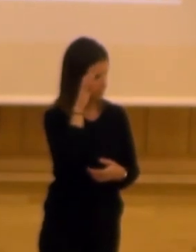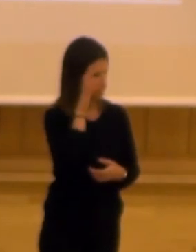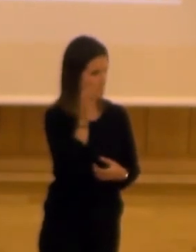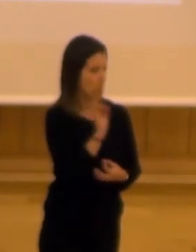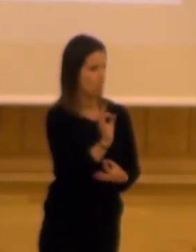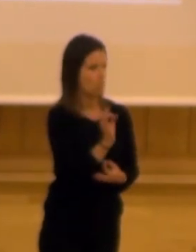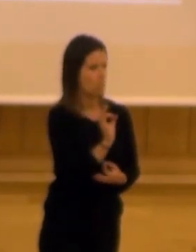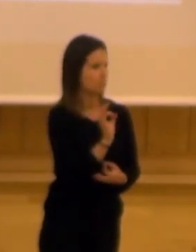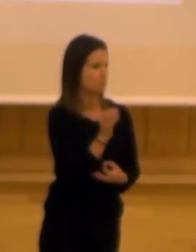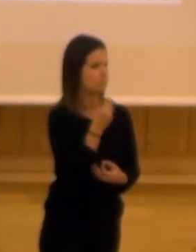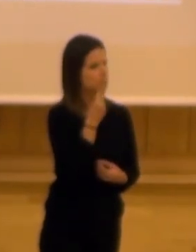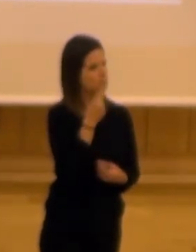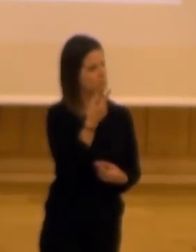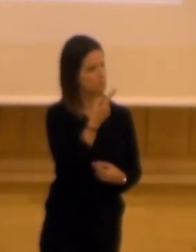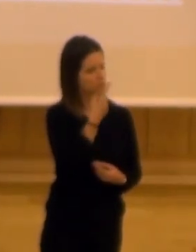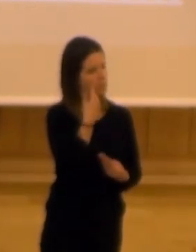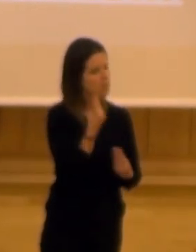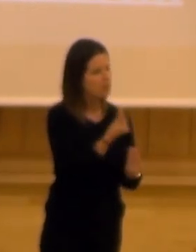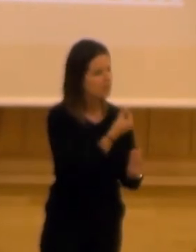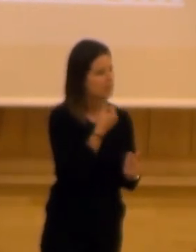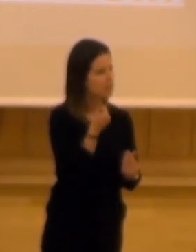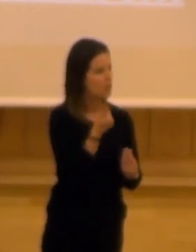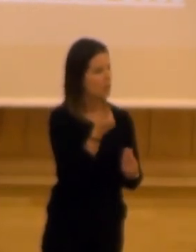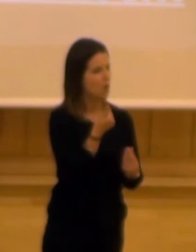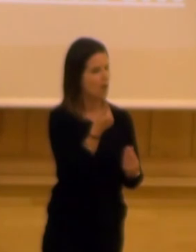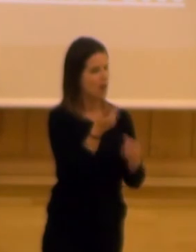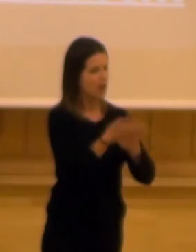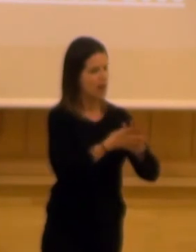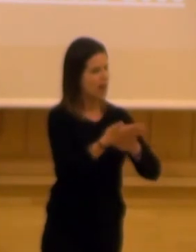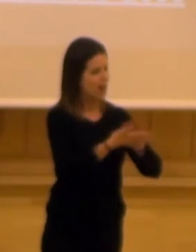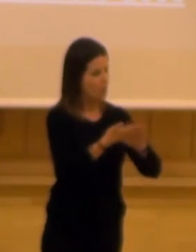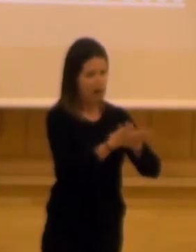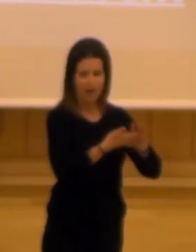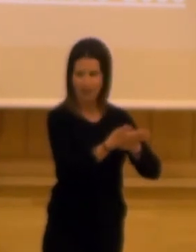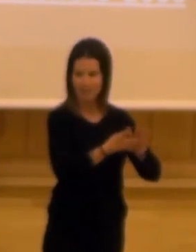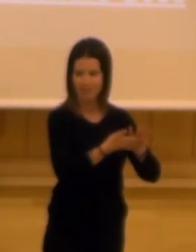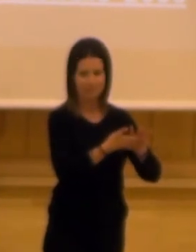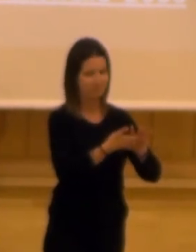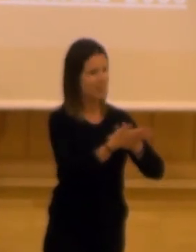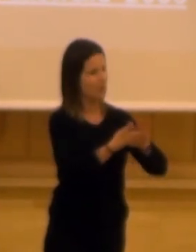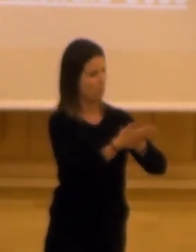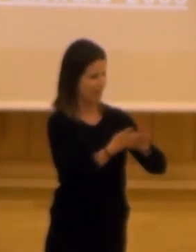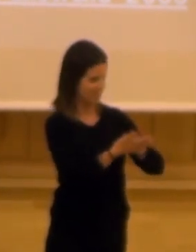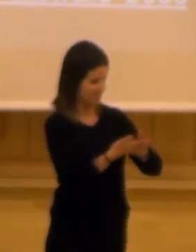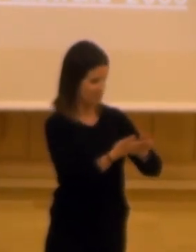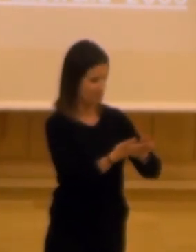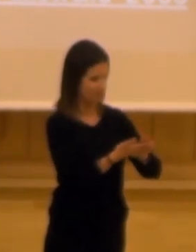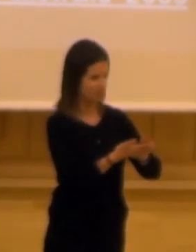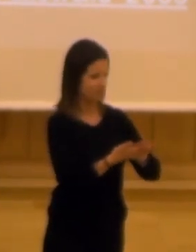o con o con una buena percepción del lenguaje de los si de los gestos